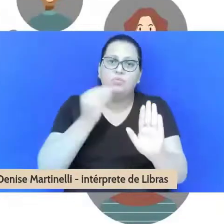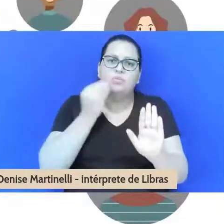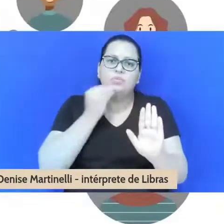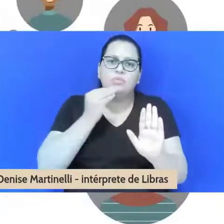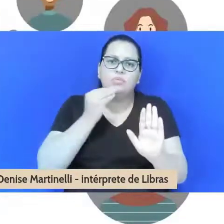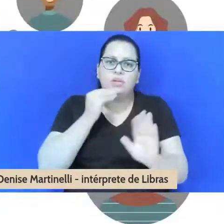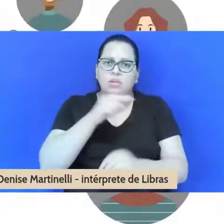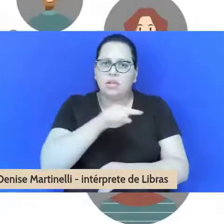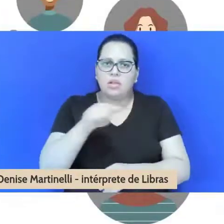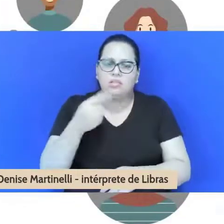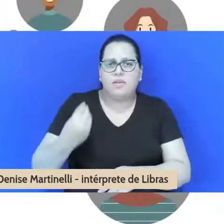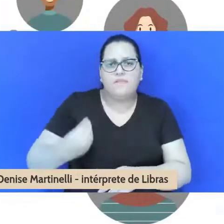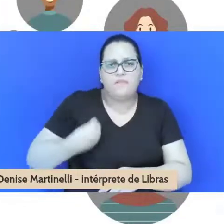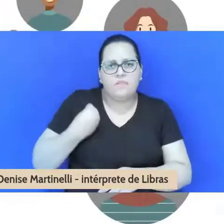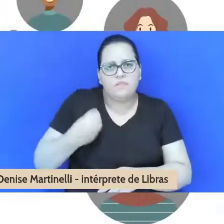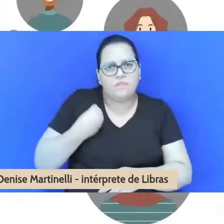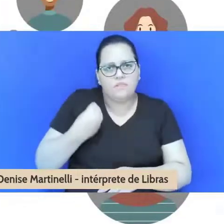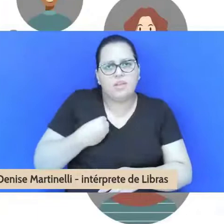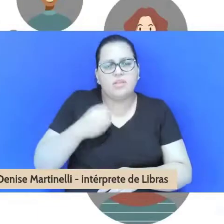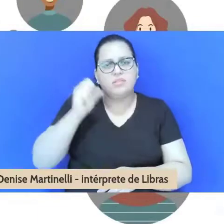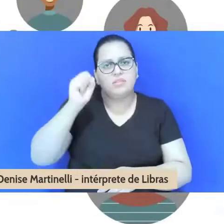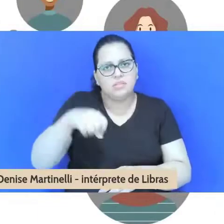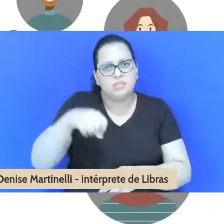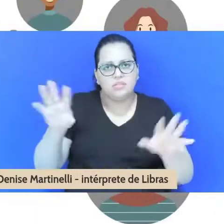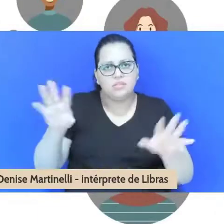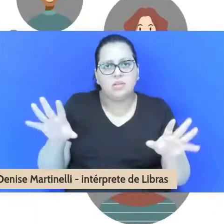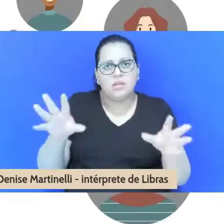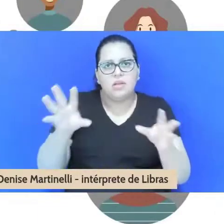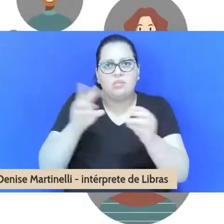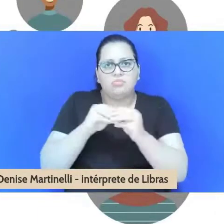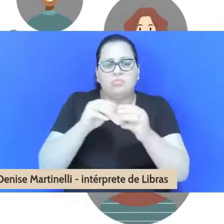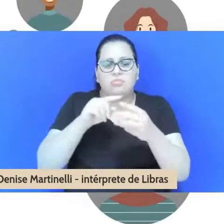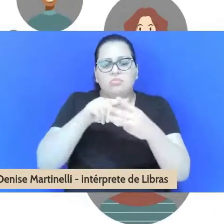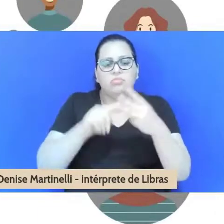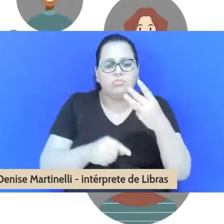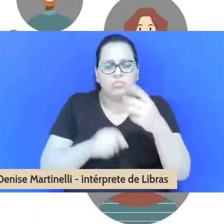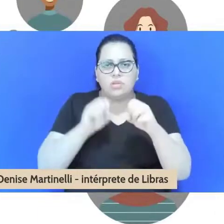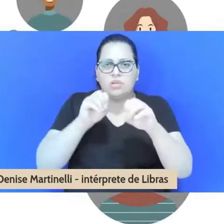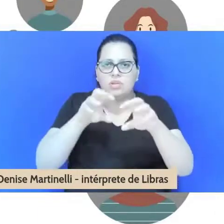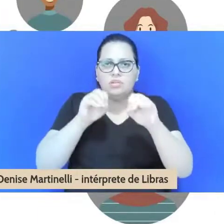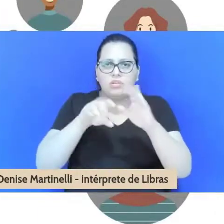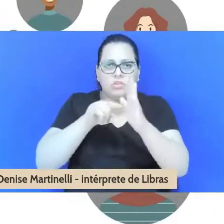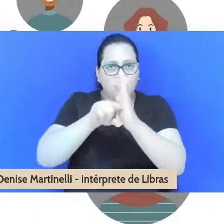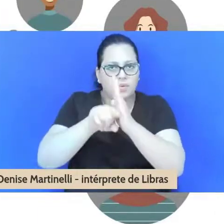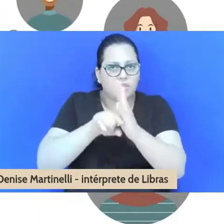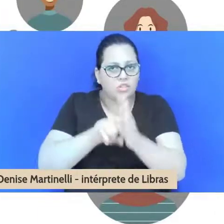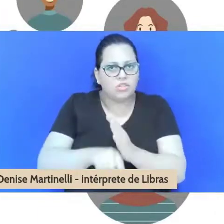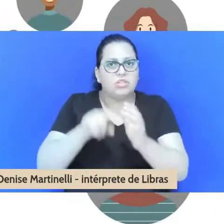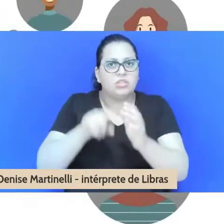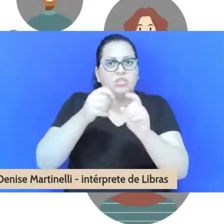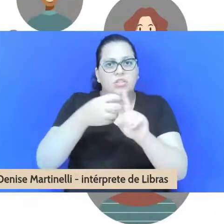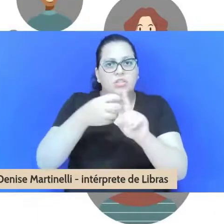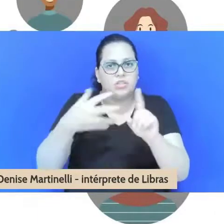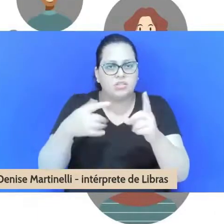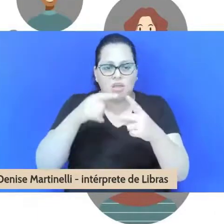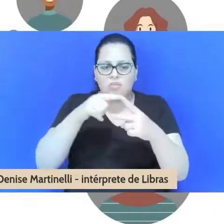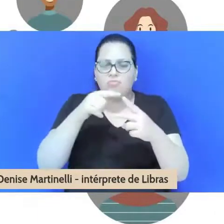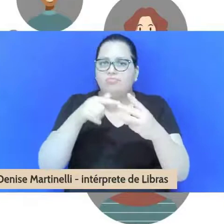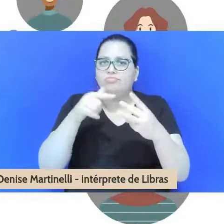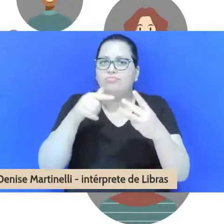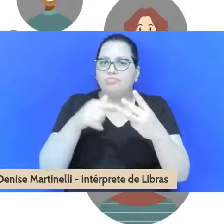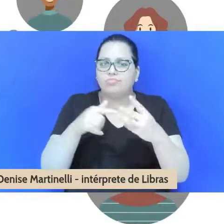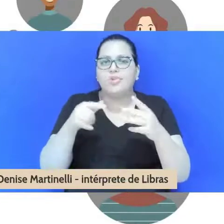integrada de ensino, pesquisa e extensão em um programa de assistência estudantil de caráter